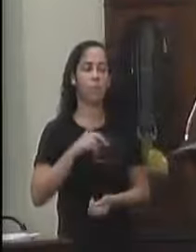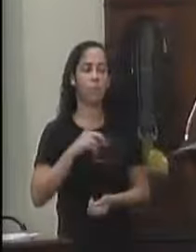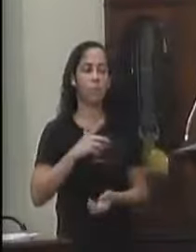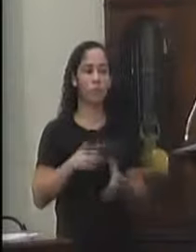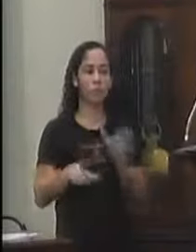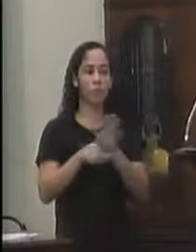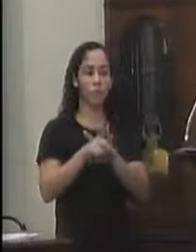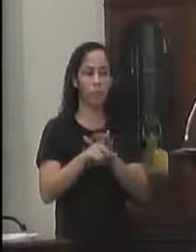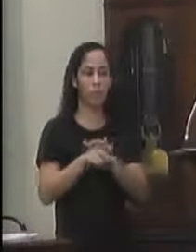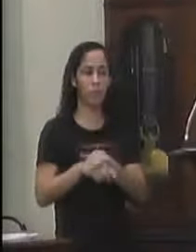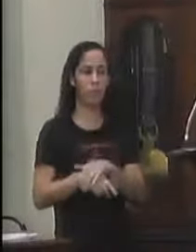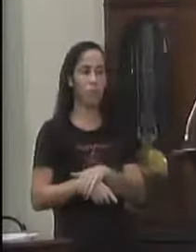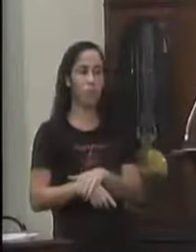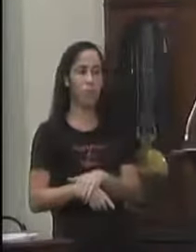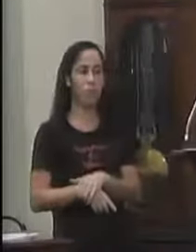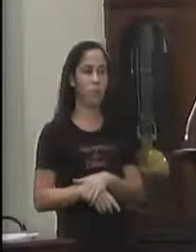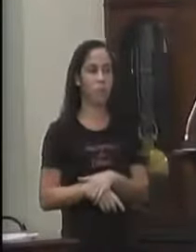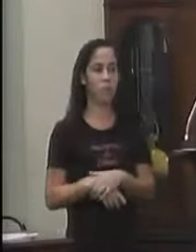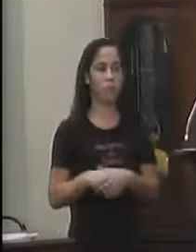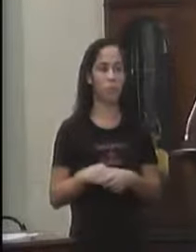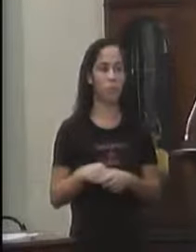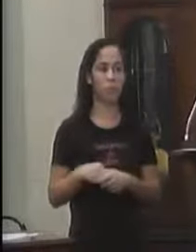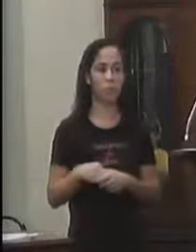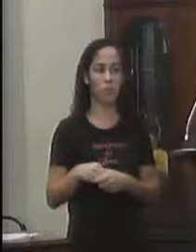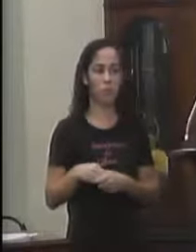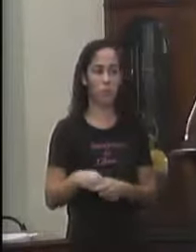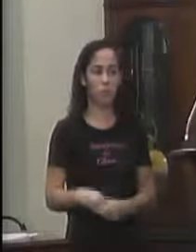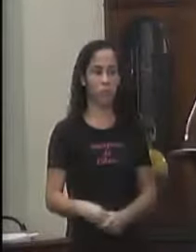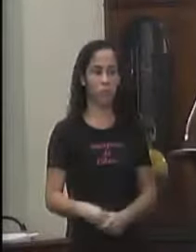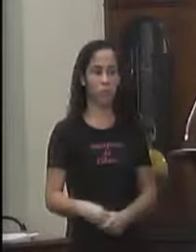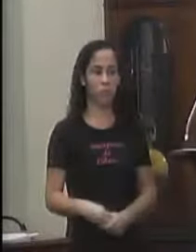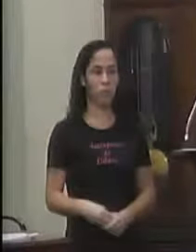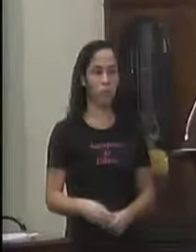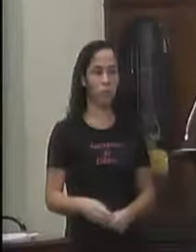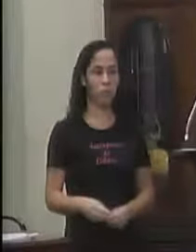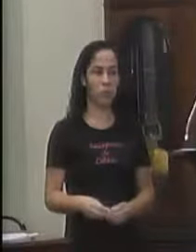Essa lei No nosso município Difícil É